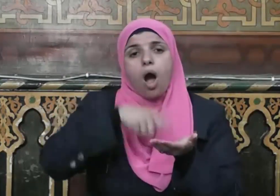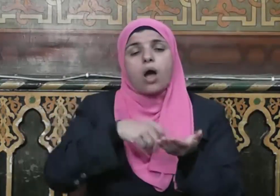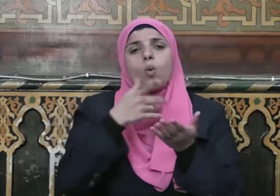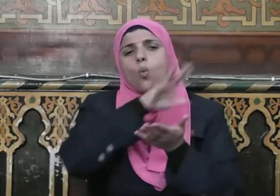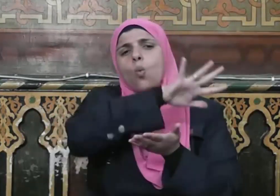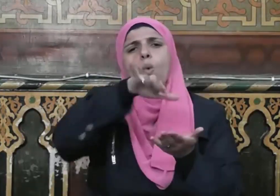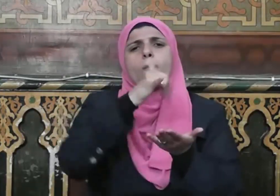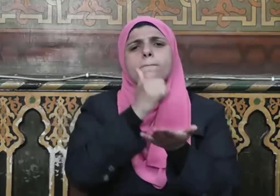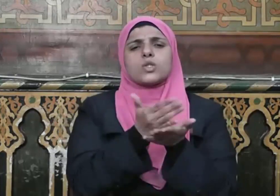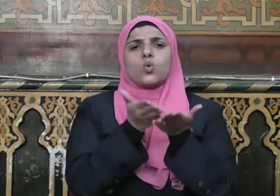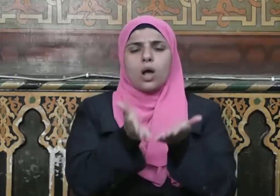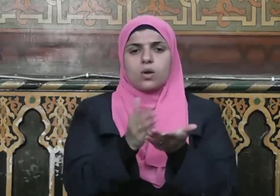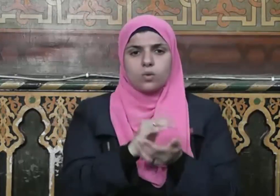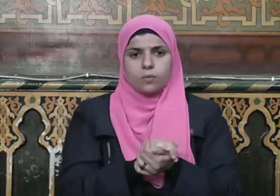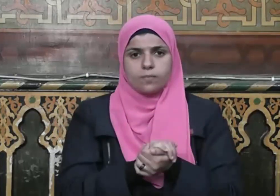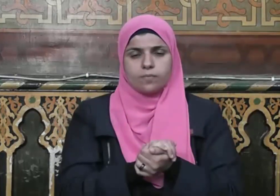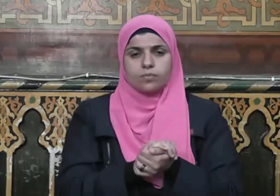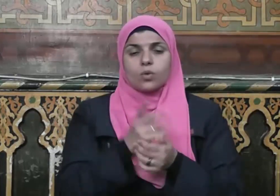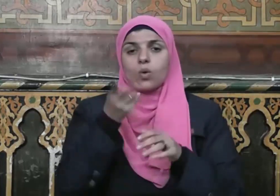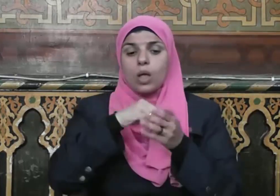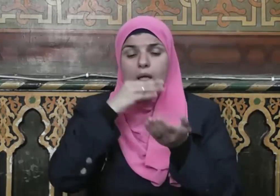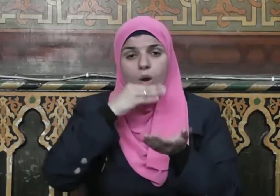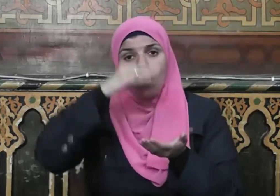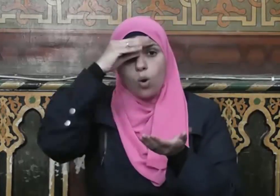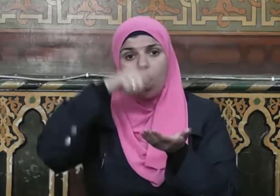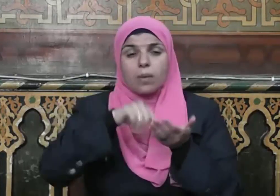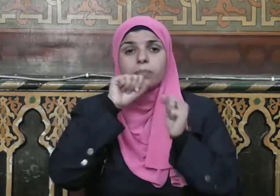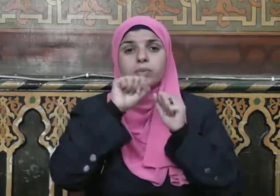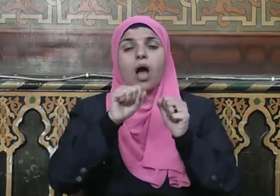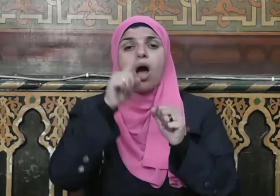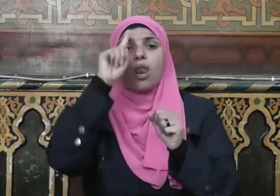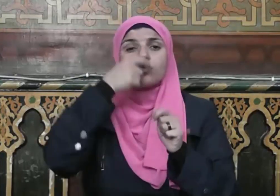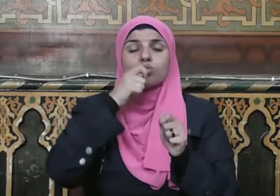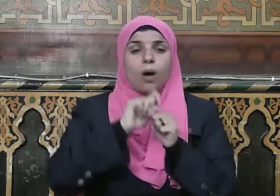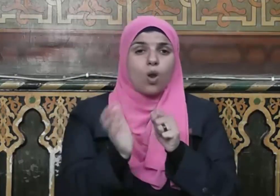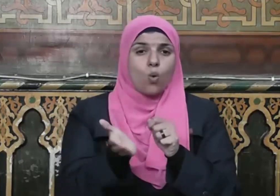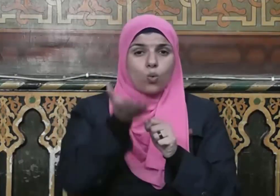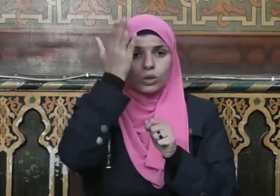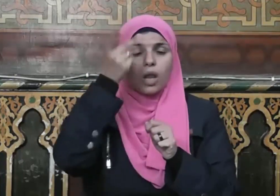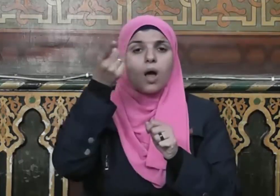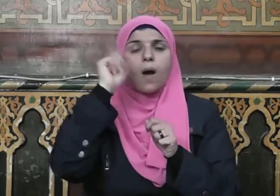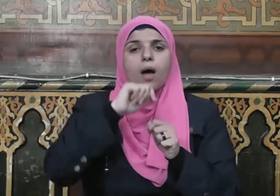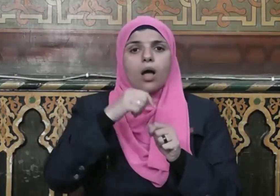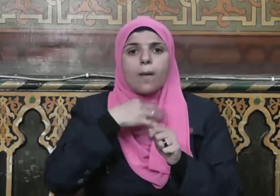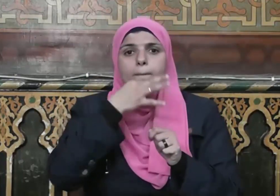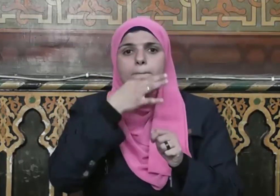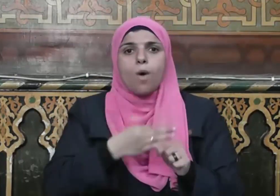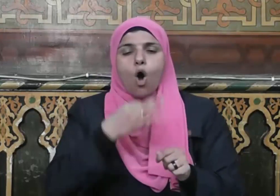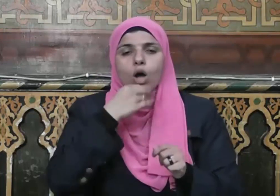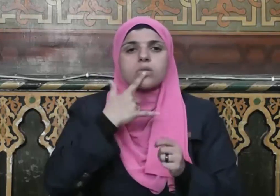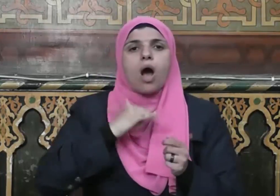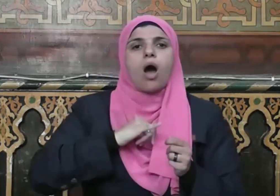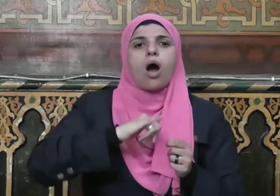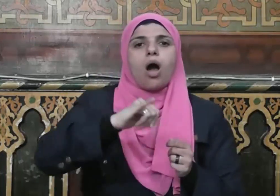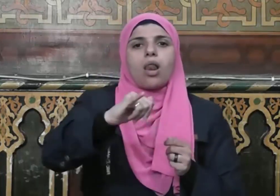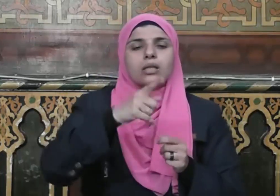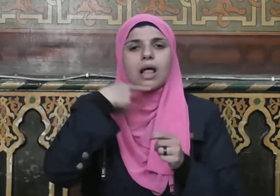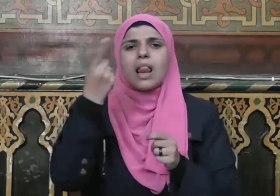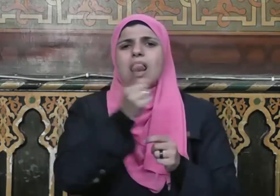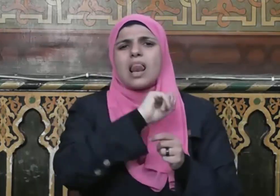وأنتم مسؤولون عني وكتاب الله عز وجل هو المعجزة الخالدة لا